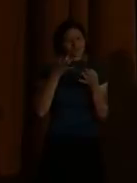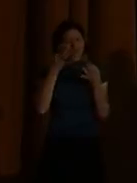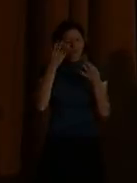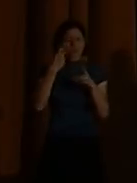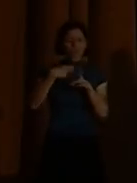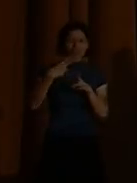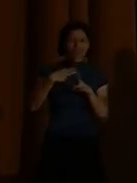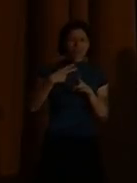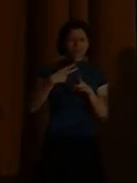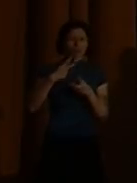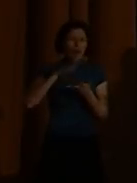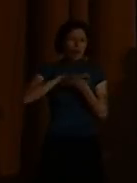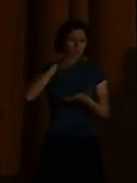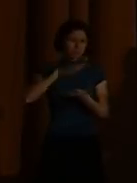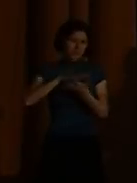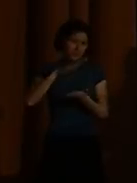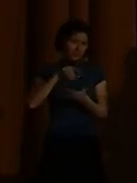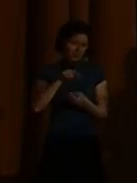Schwerpunkt,